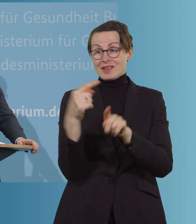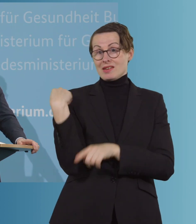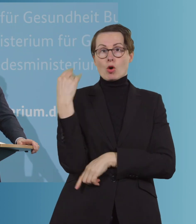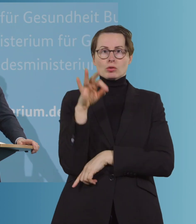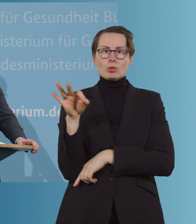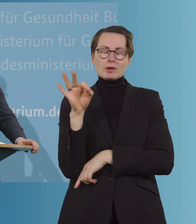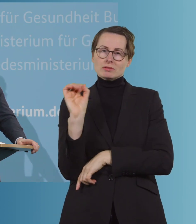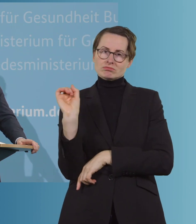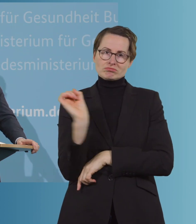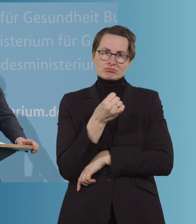schwer uns allen das fällt.